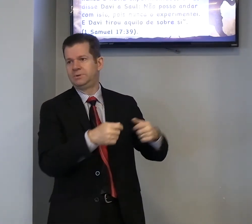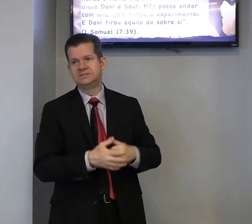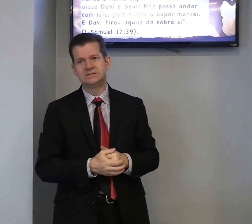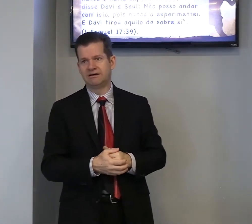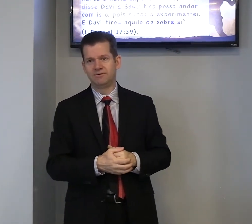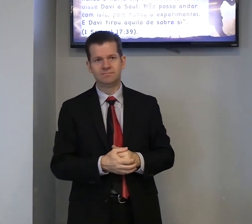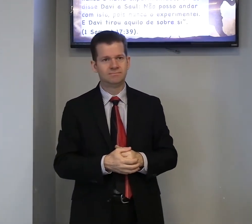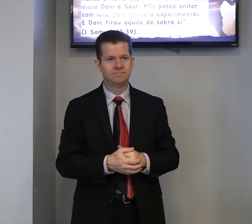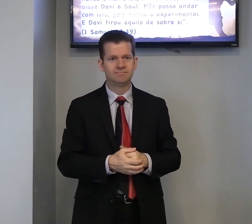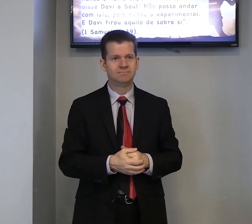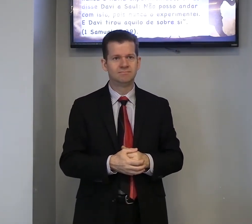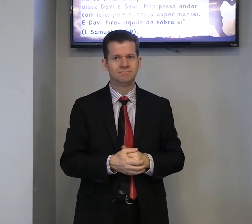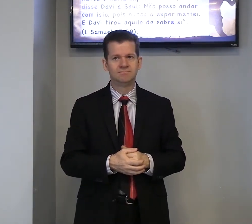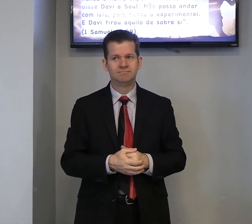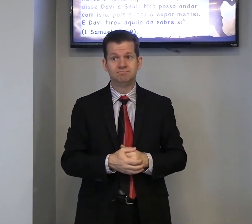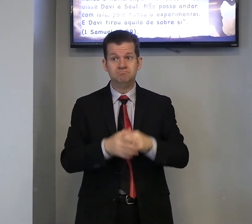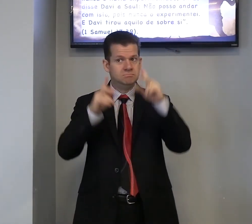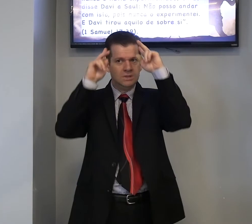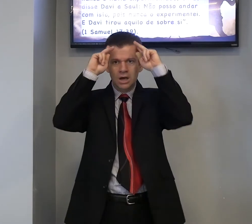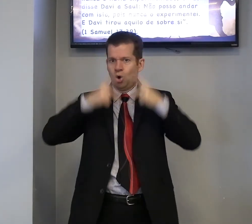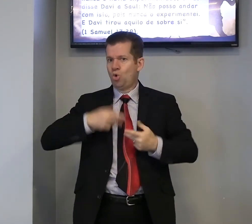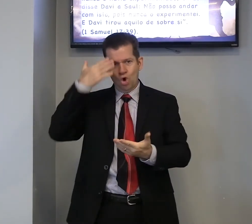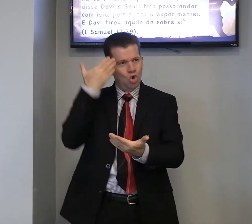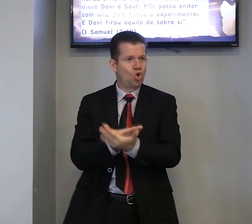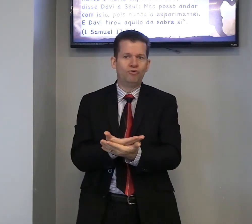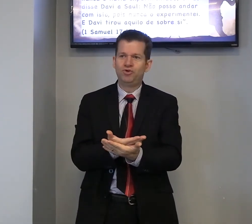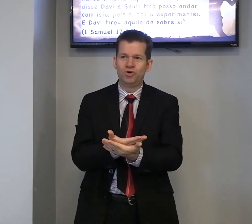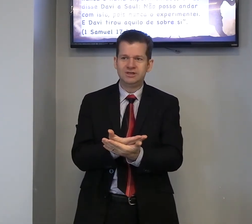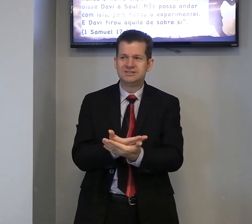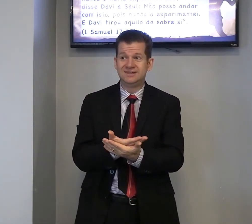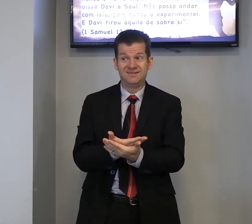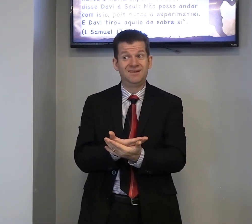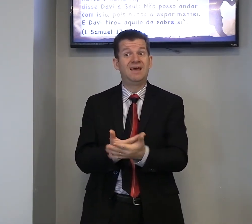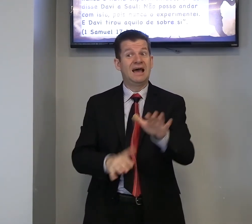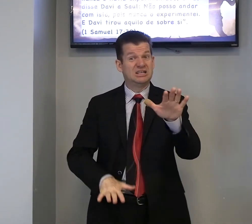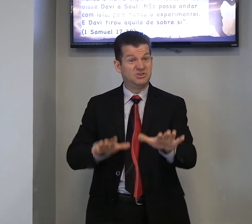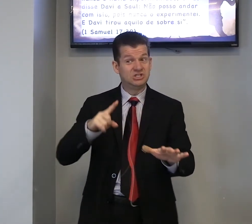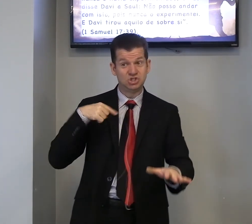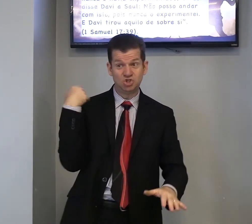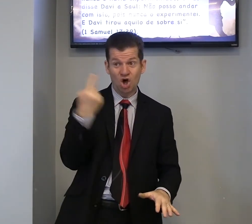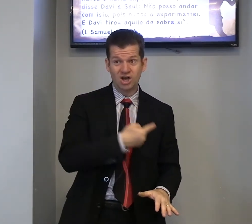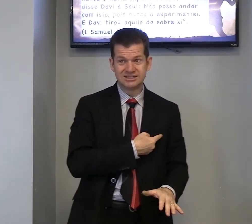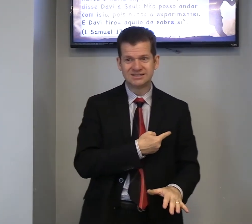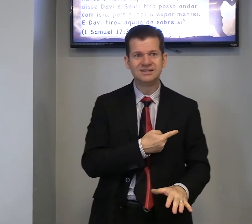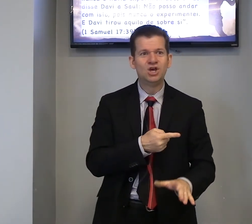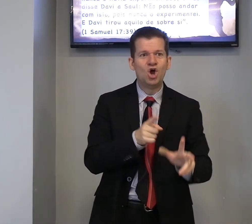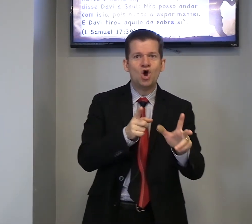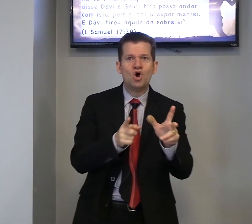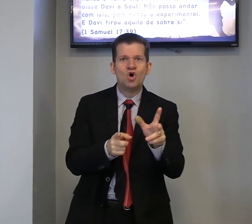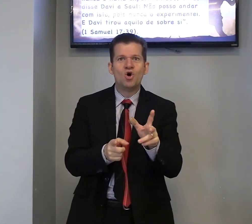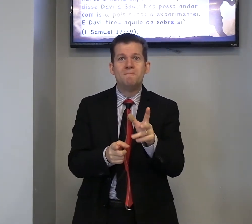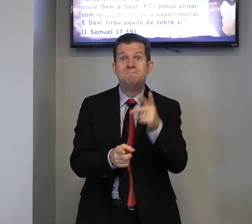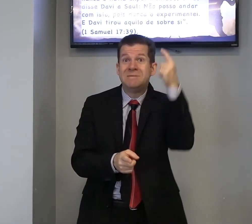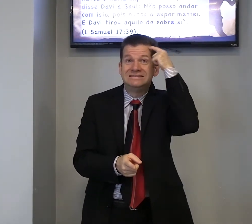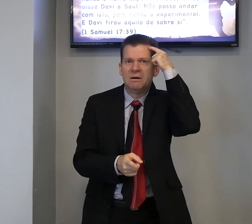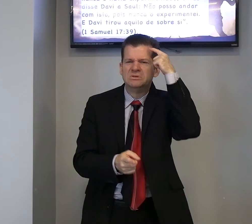precisava, não, confiou em si, às vezes, nós, pensamos,